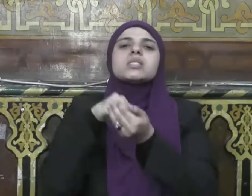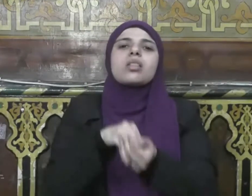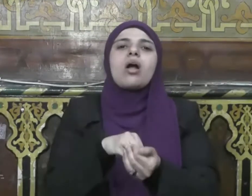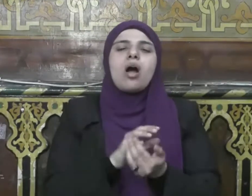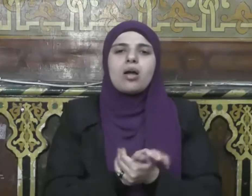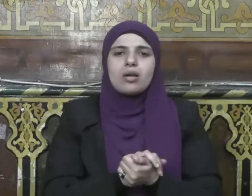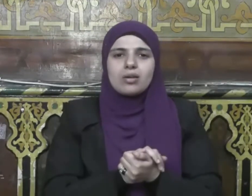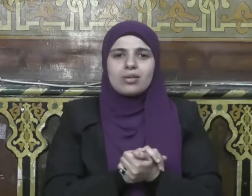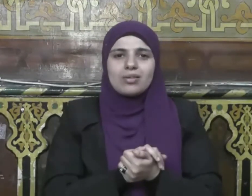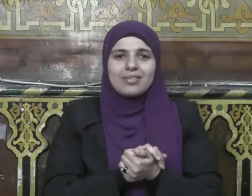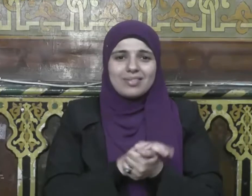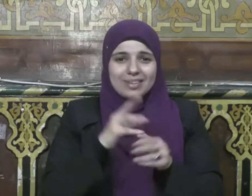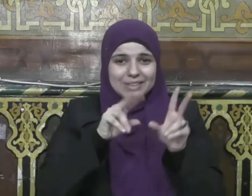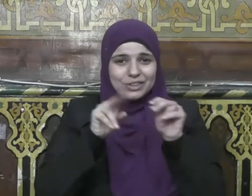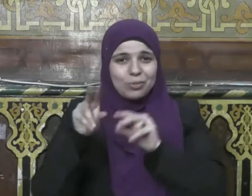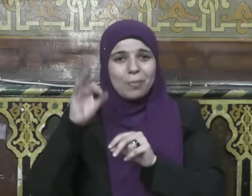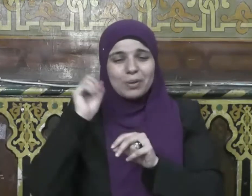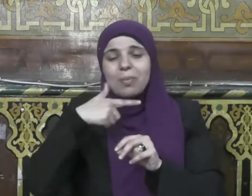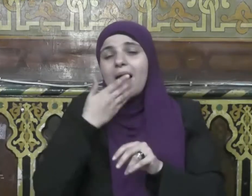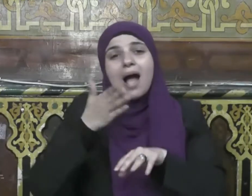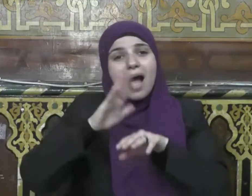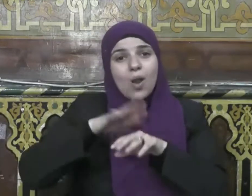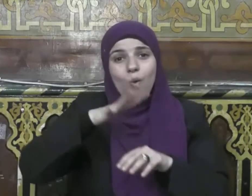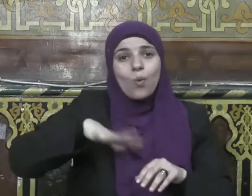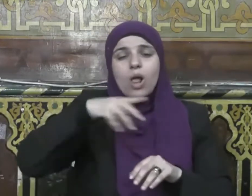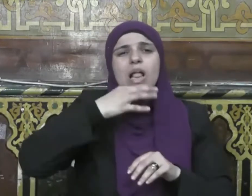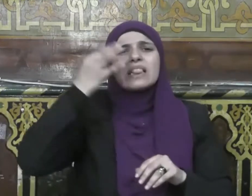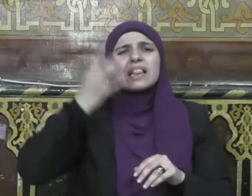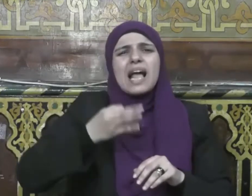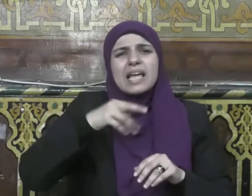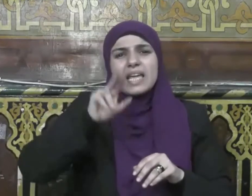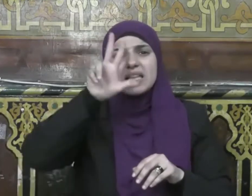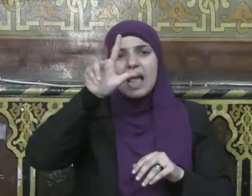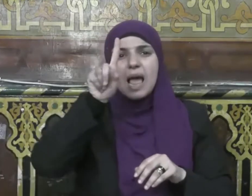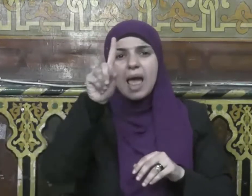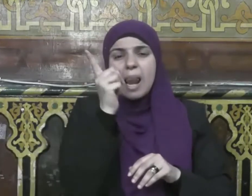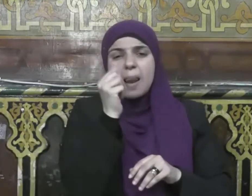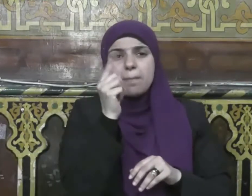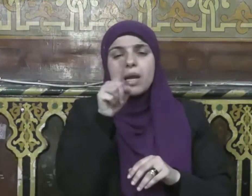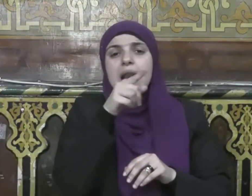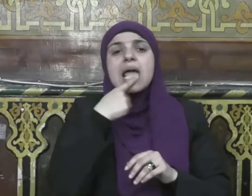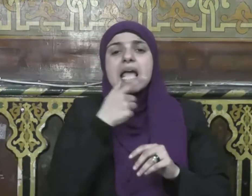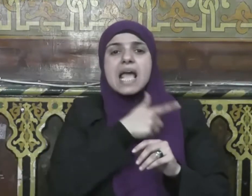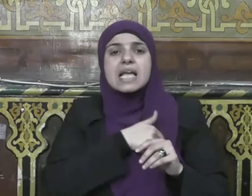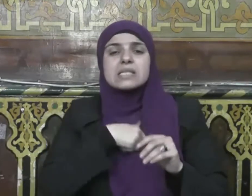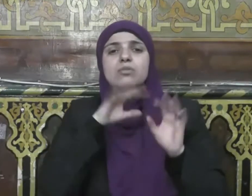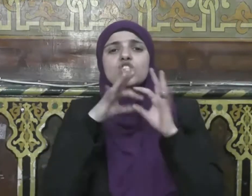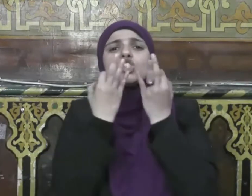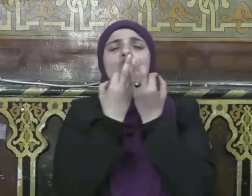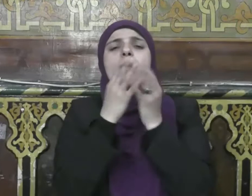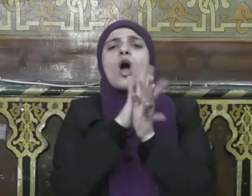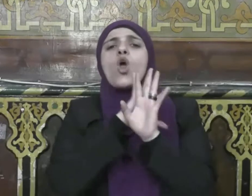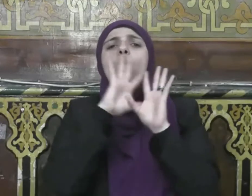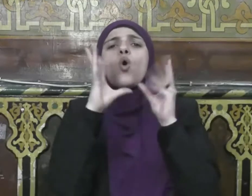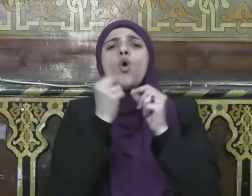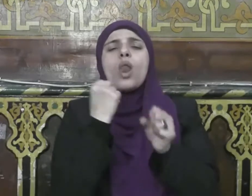جامع لكل خصال الخير ولكل فعل يرضي الله عز وجل